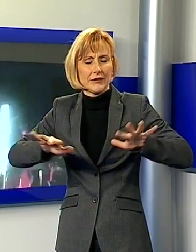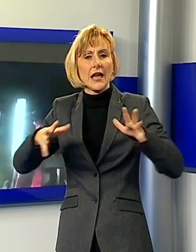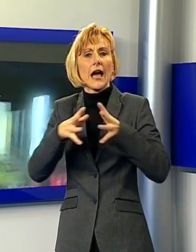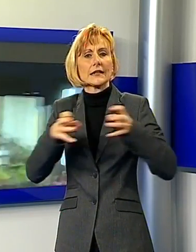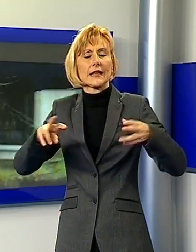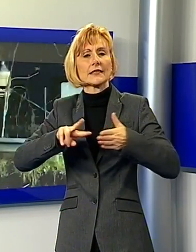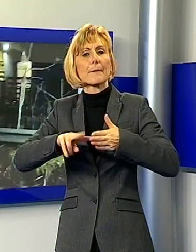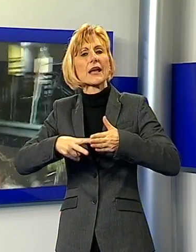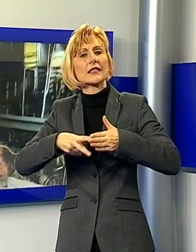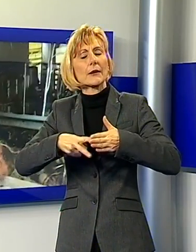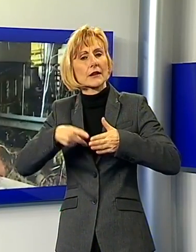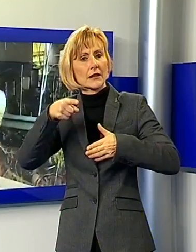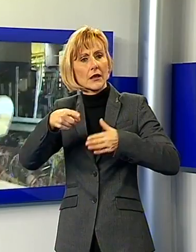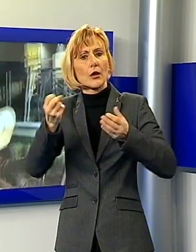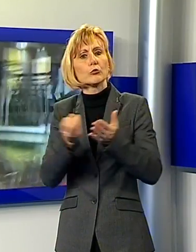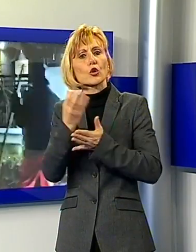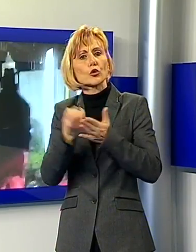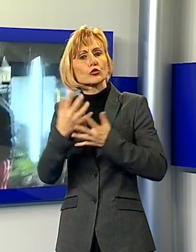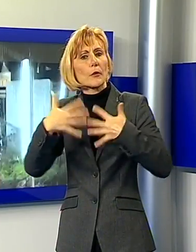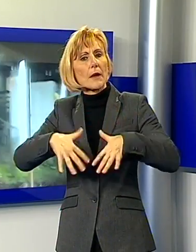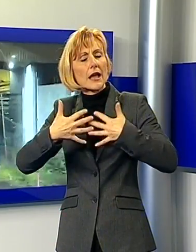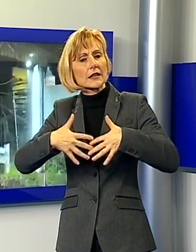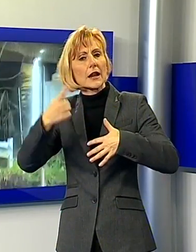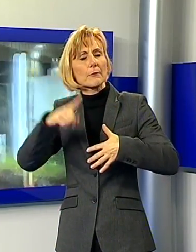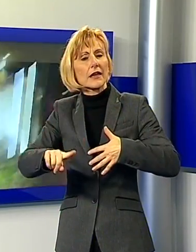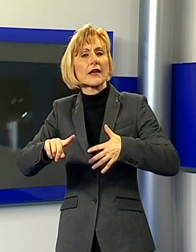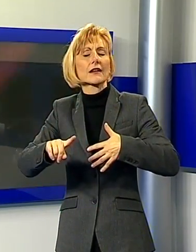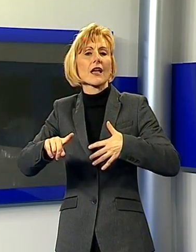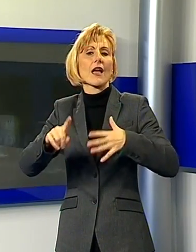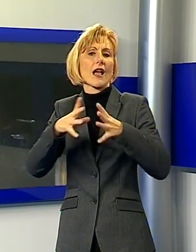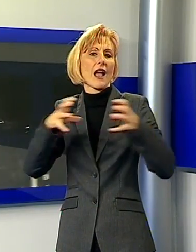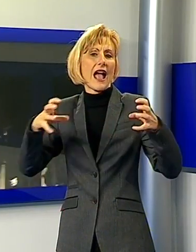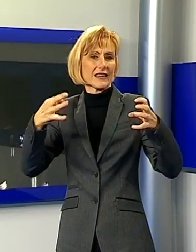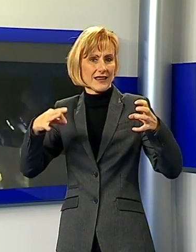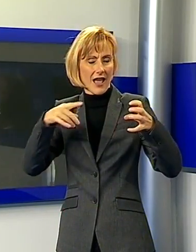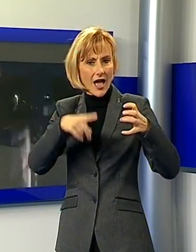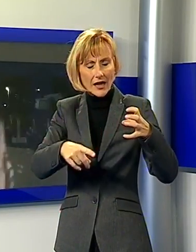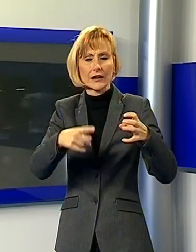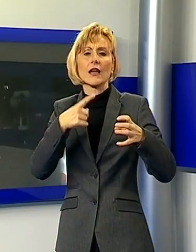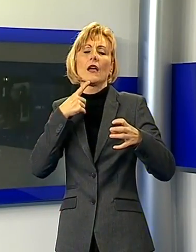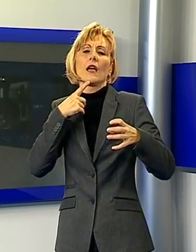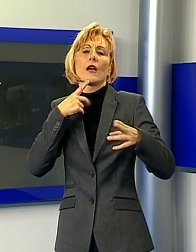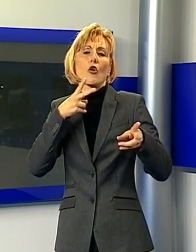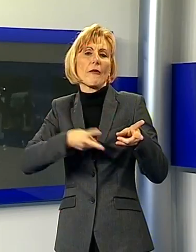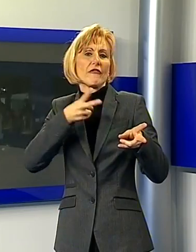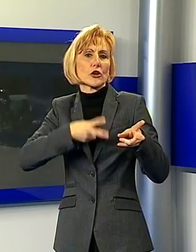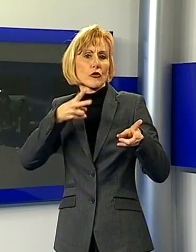produce macchinari per cartiere. Sul posto anche il sindaco di Monte Carlo, Vittorio Fantozzi, che ha seguito la